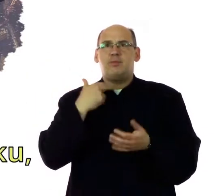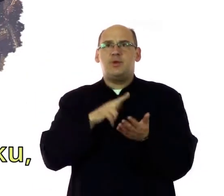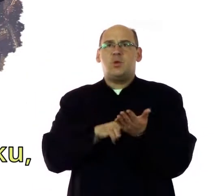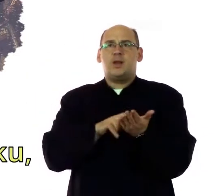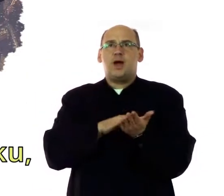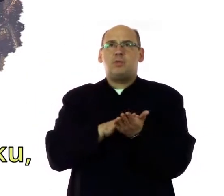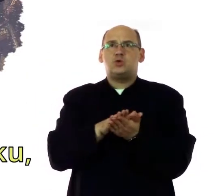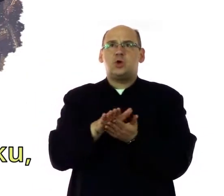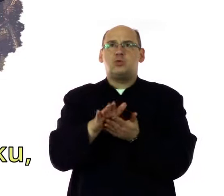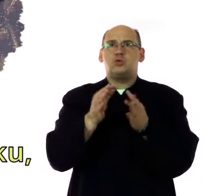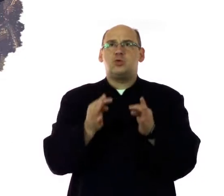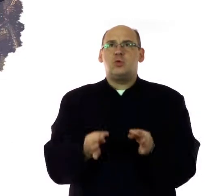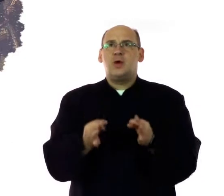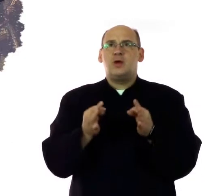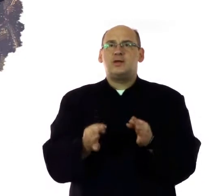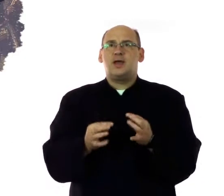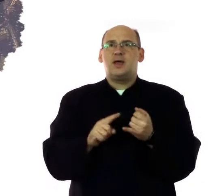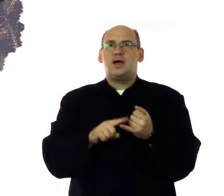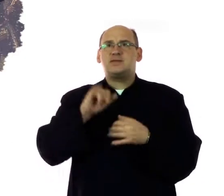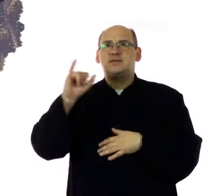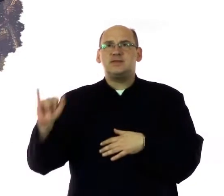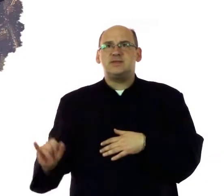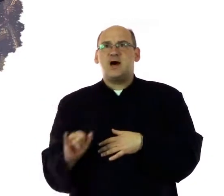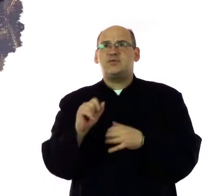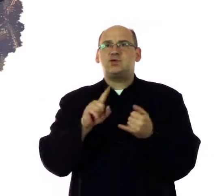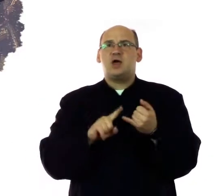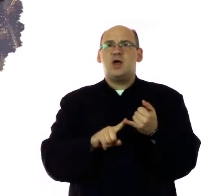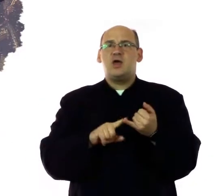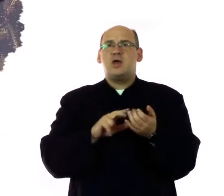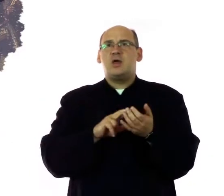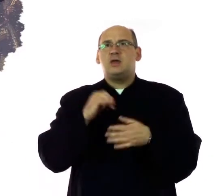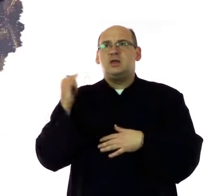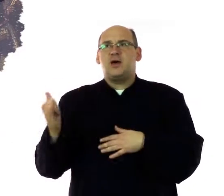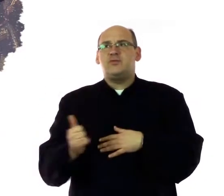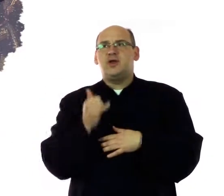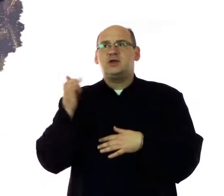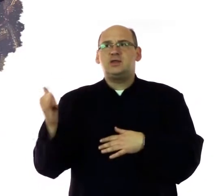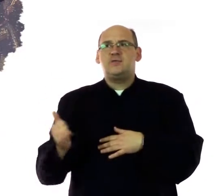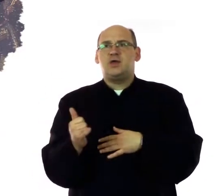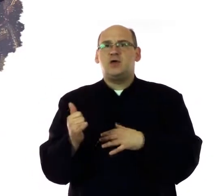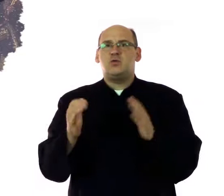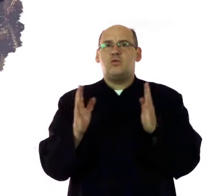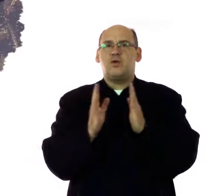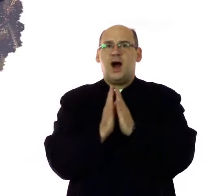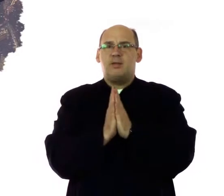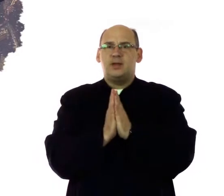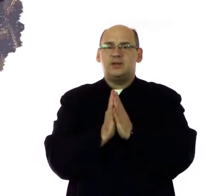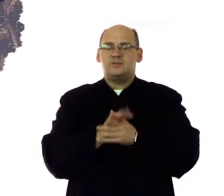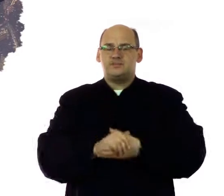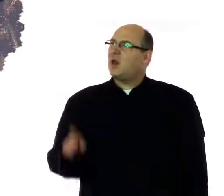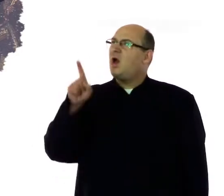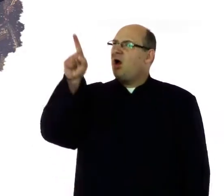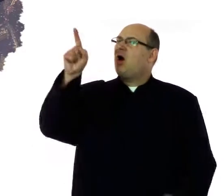jak była na początku, teraz i zawsze, i na wieki wieków.